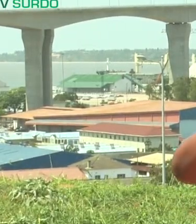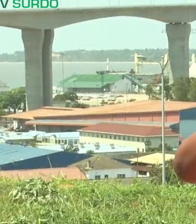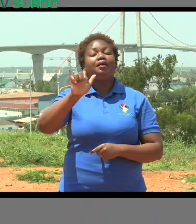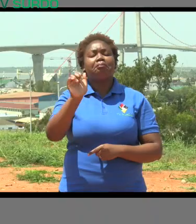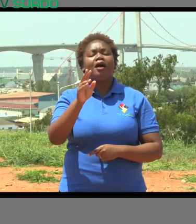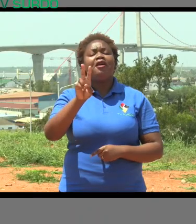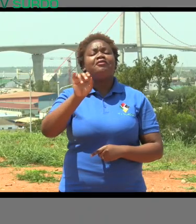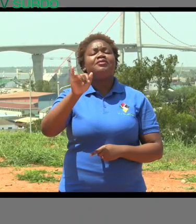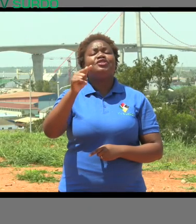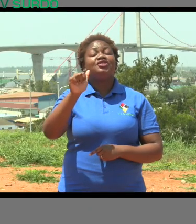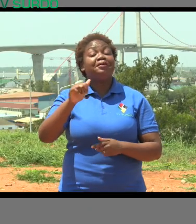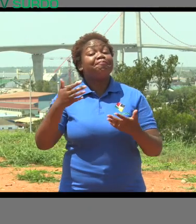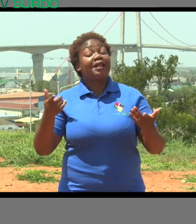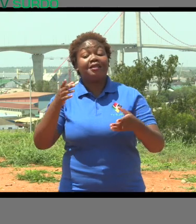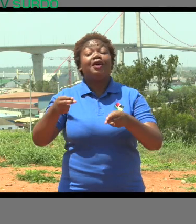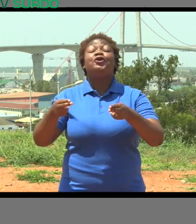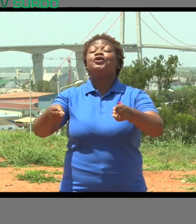portagens na Catembe e na Bela Vista.